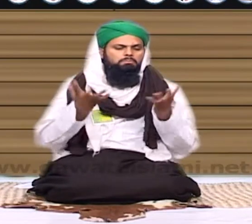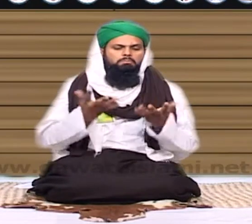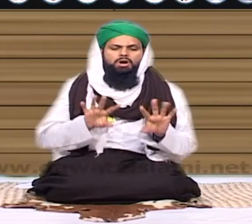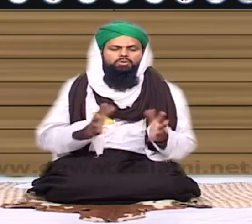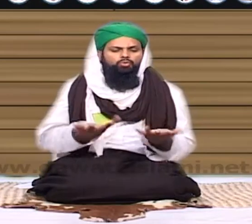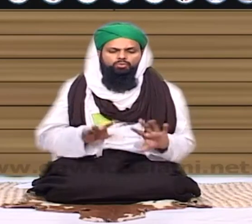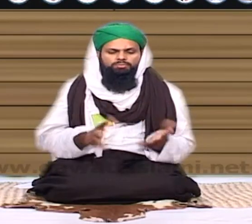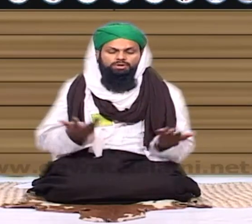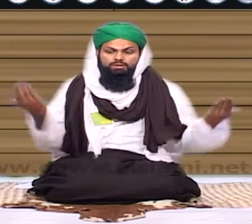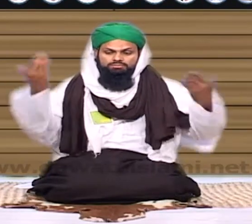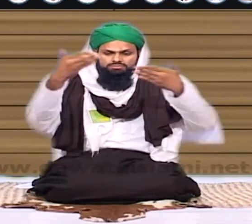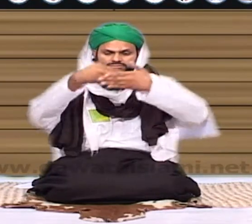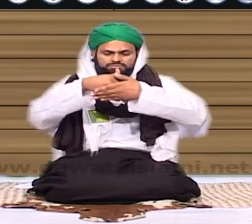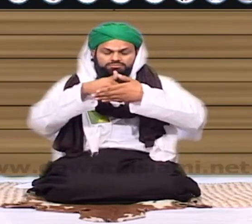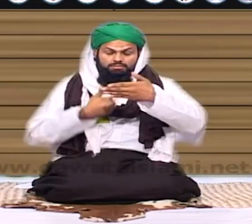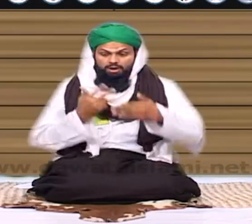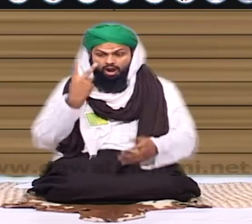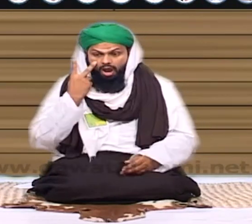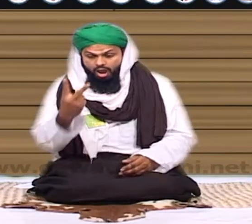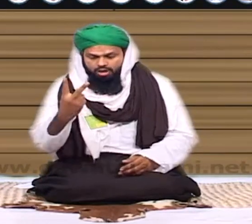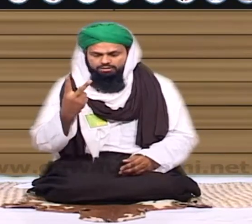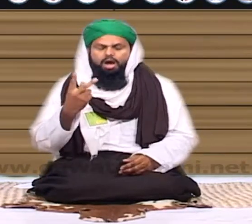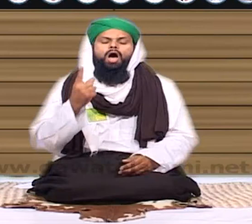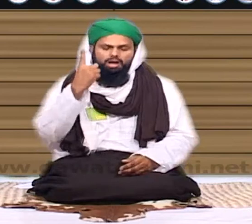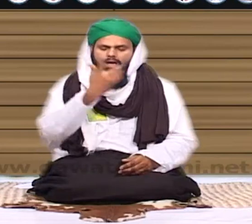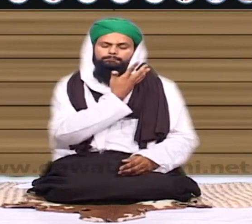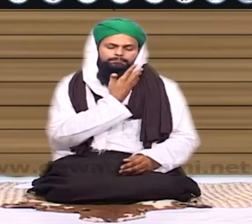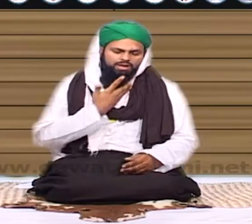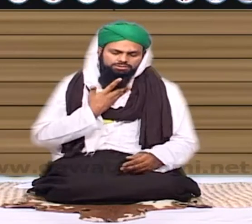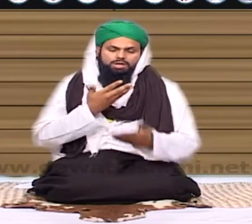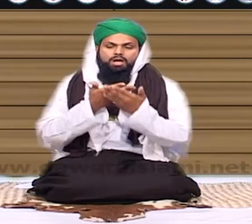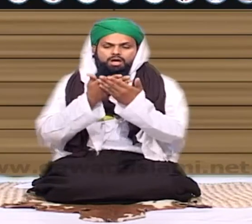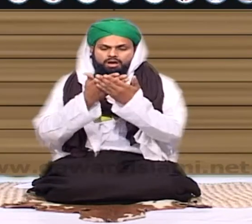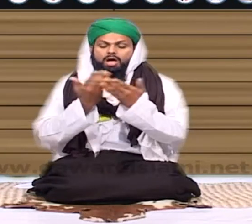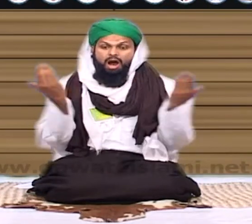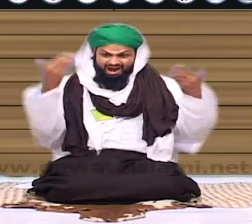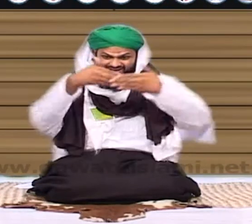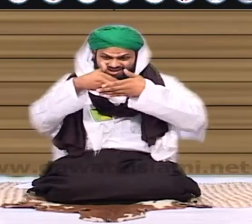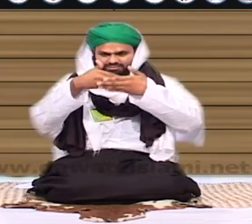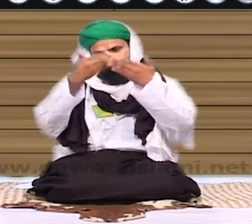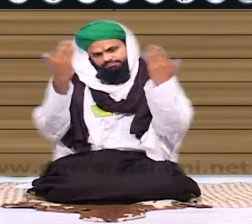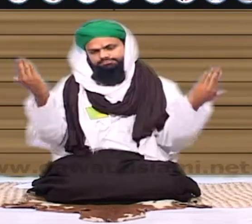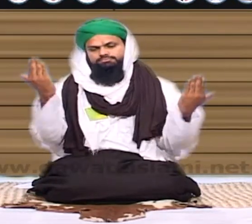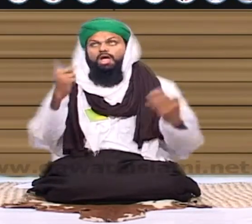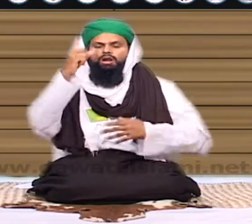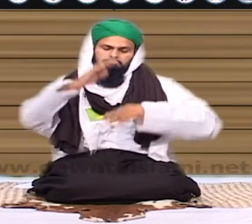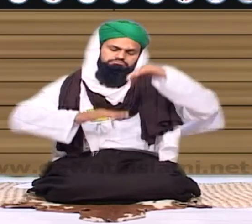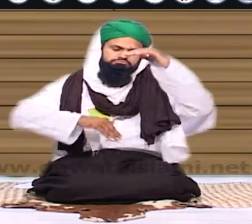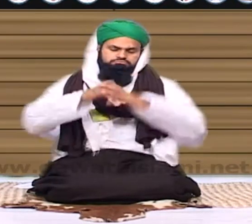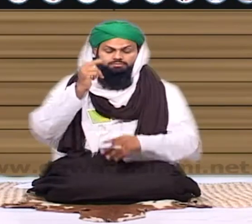تو یہ سارا محملہ بردخ کا ہے اور ہمیں اس کا علم نہیں ہوتا ہاں اللہ چاہے تو وہ مطلب بہت کچھ دکھا سکتا ہے